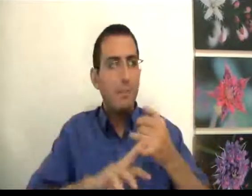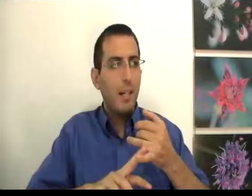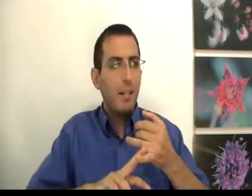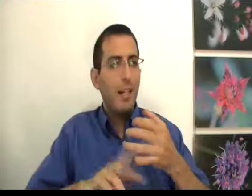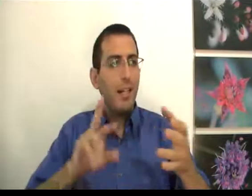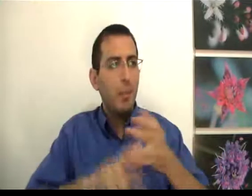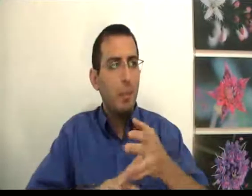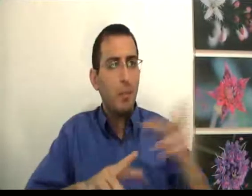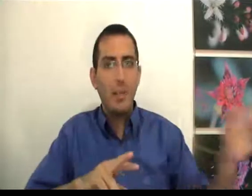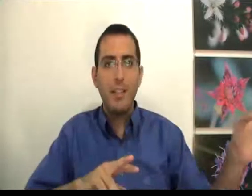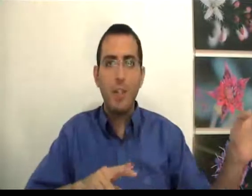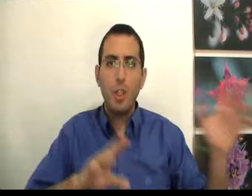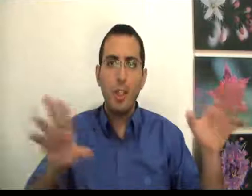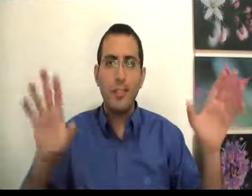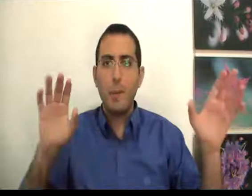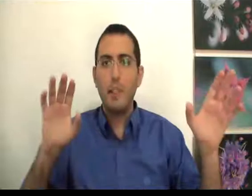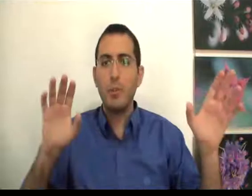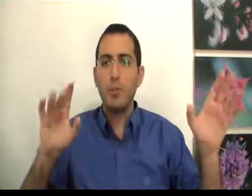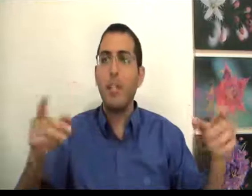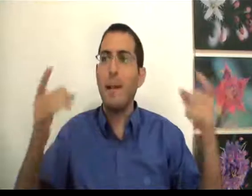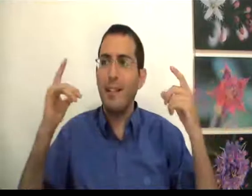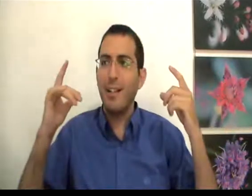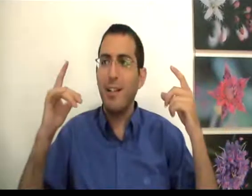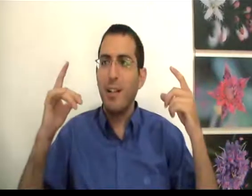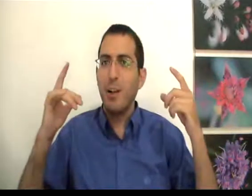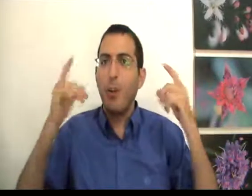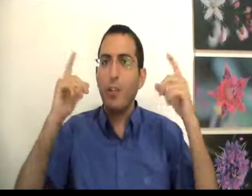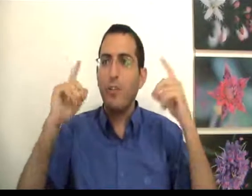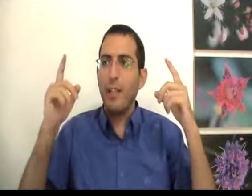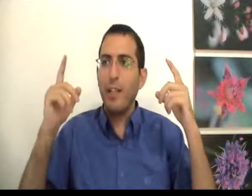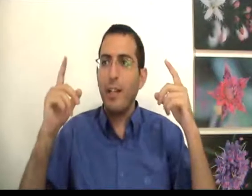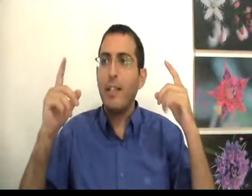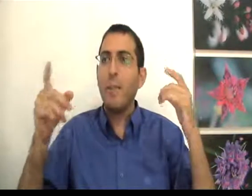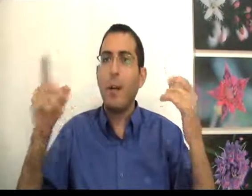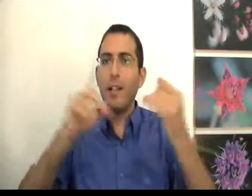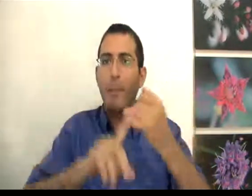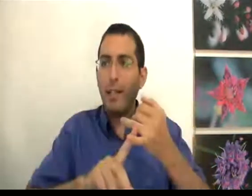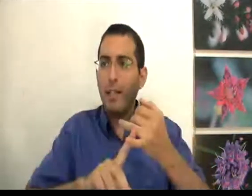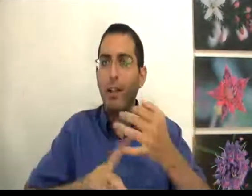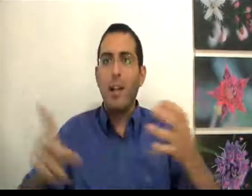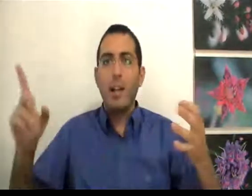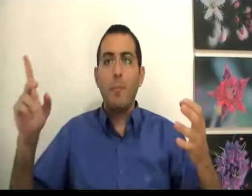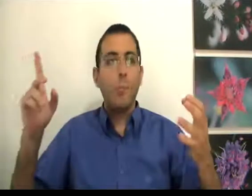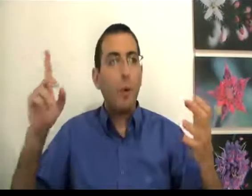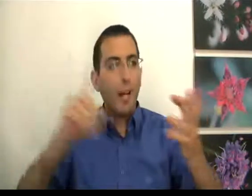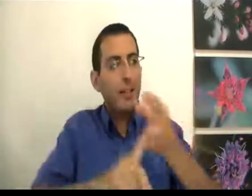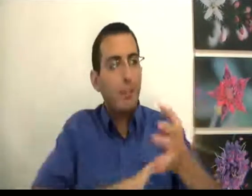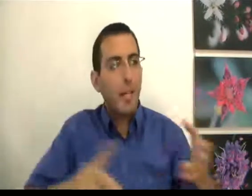זמן, אין לך משאבים להקדיש לאושר אז זה לא באמת חשוב כי אם היית חולה סופני היית מוכר את הבית מוכר את עצמך